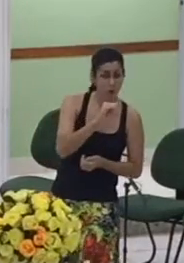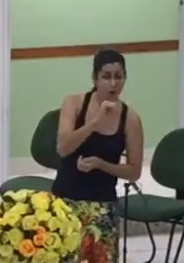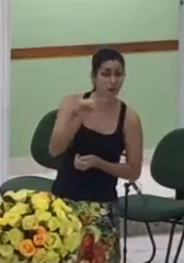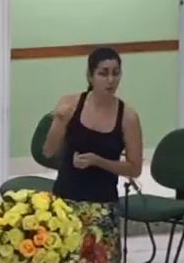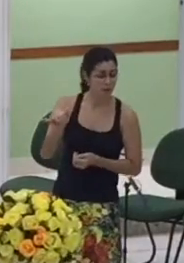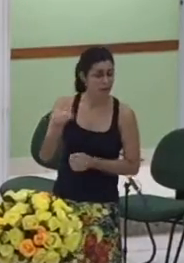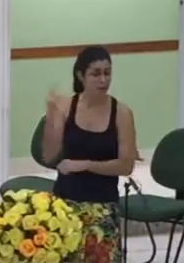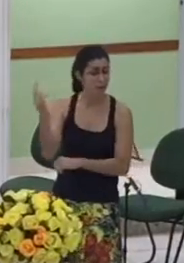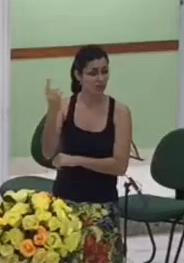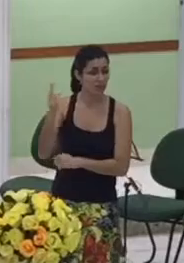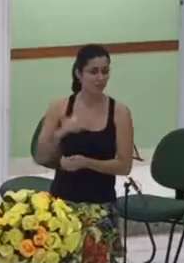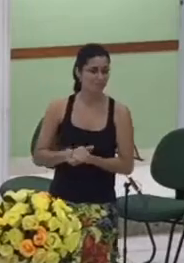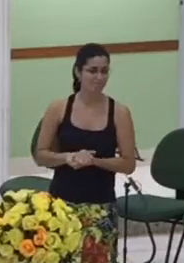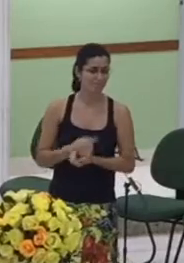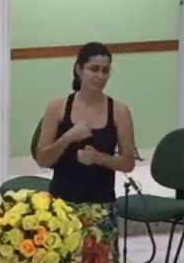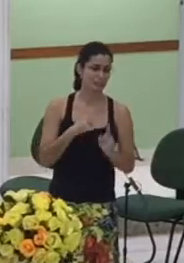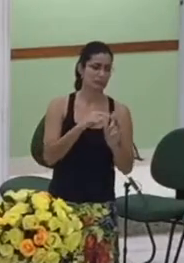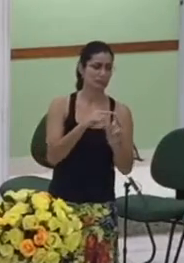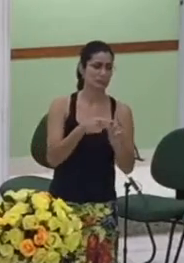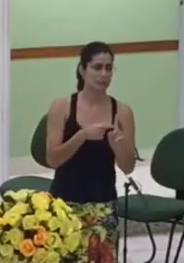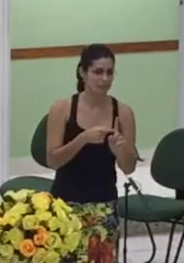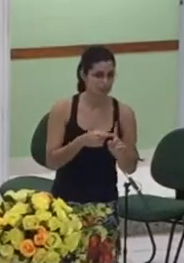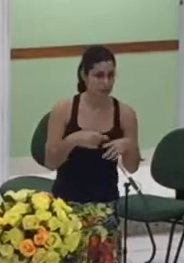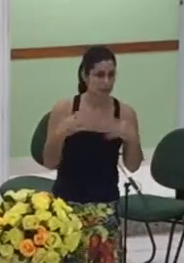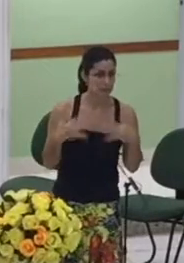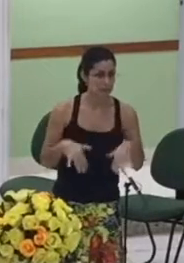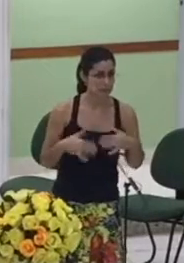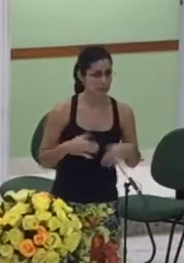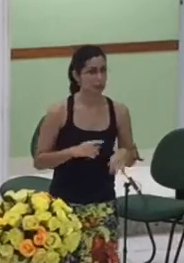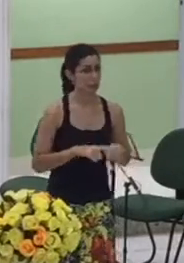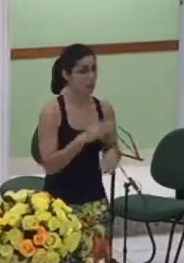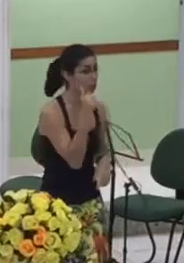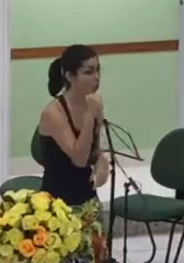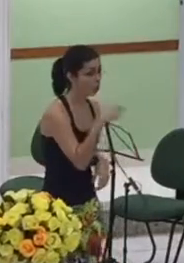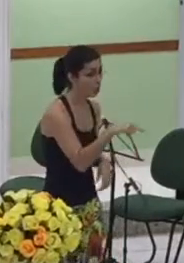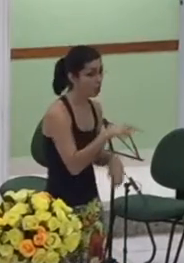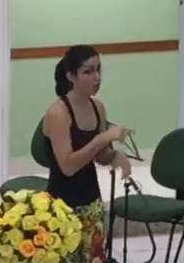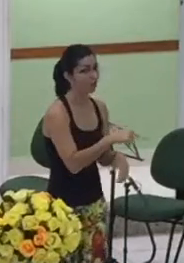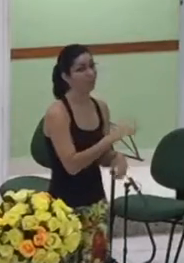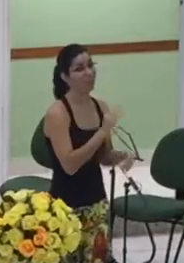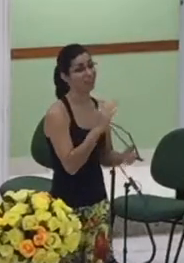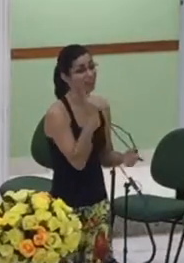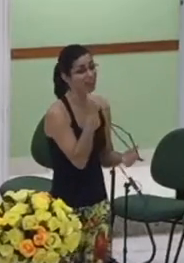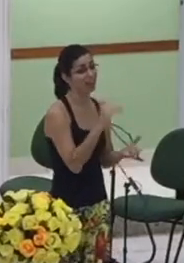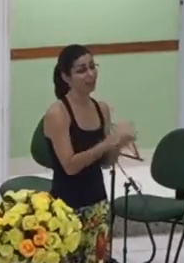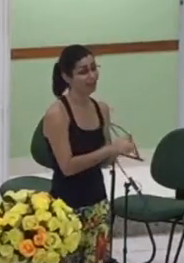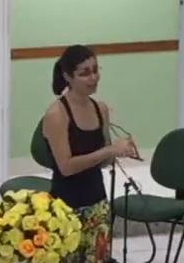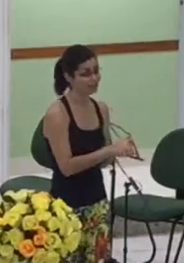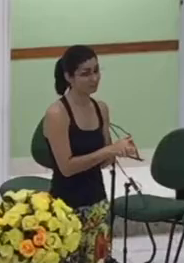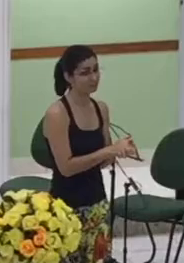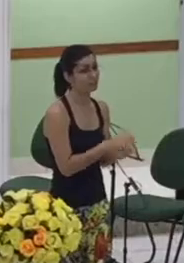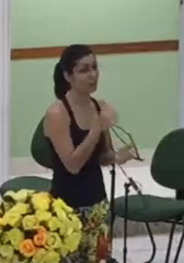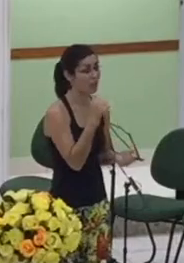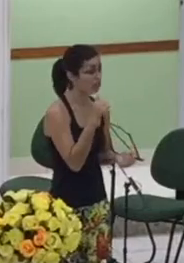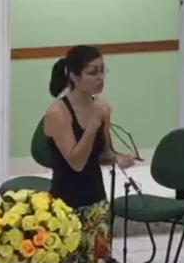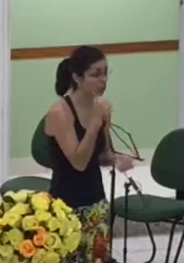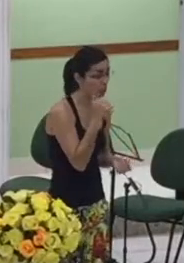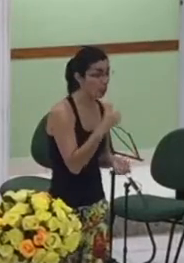bom vamos fazer o seguinte vamos resolver o problema põe o Rias na frente da batalha não